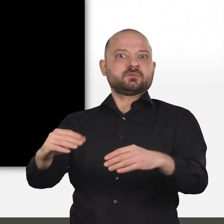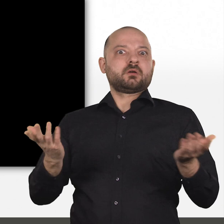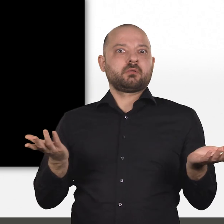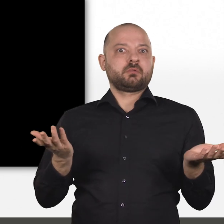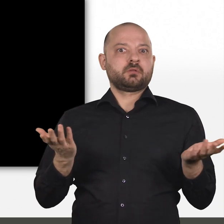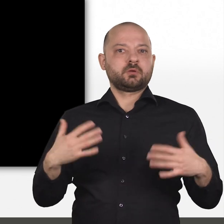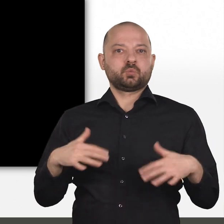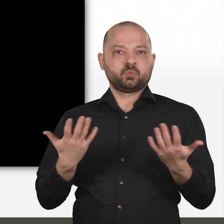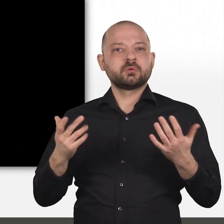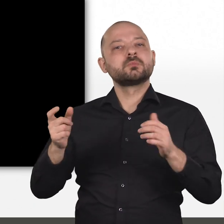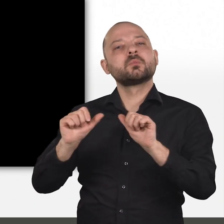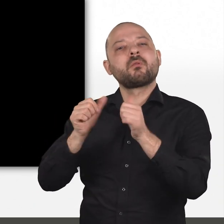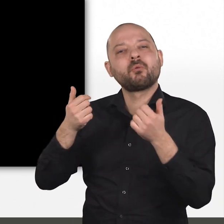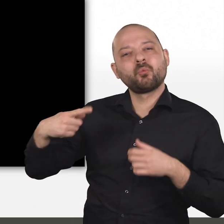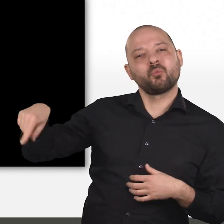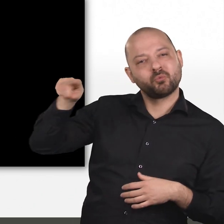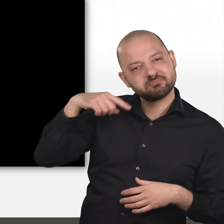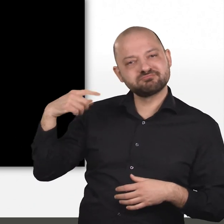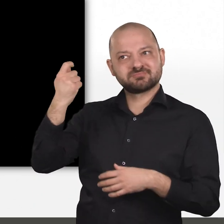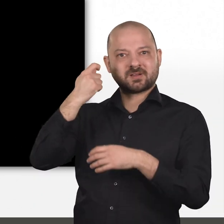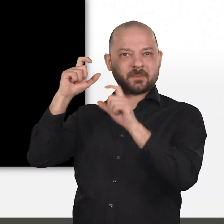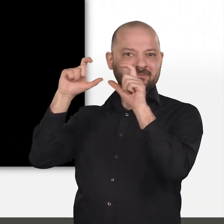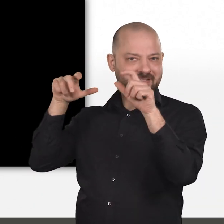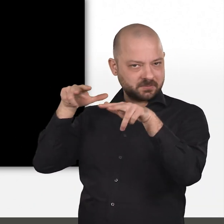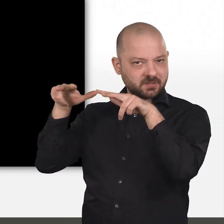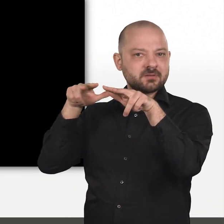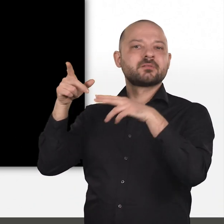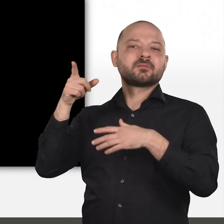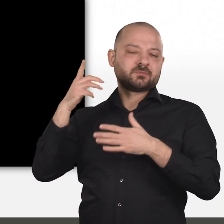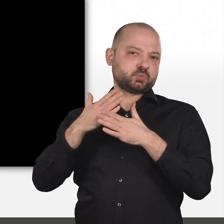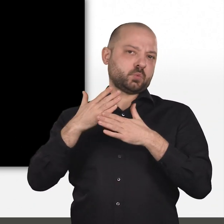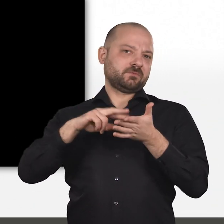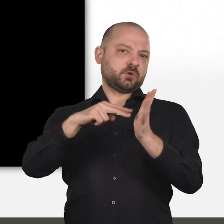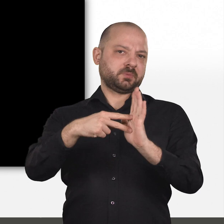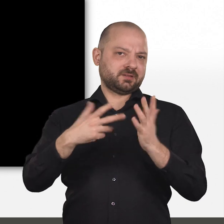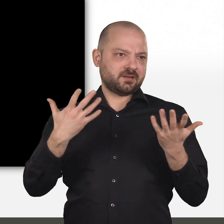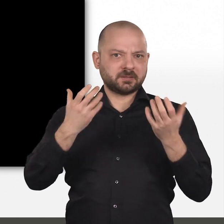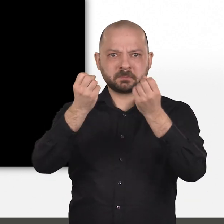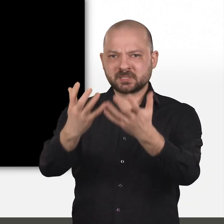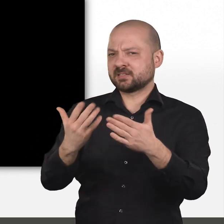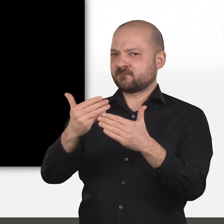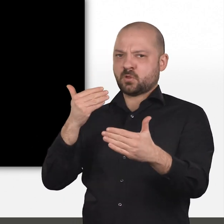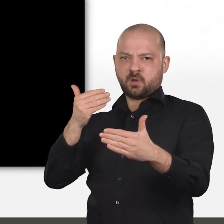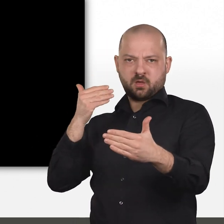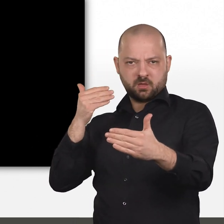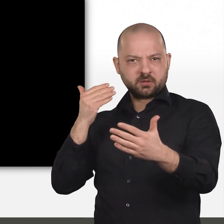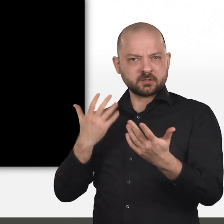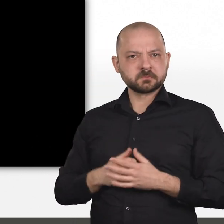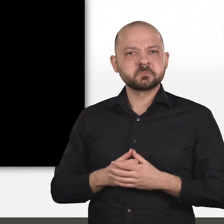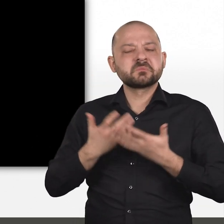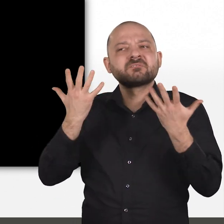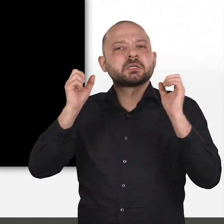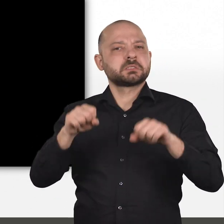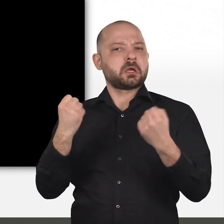Stromausfall im Krankenhaus. Zum Glück können sich die Betreiber kritischer Infrastrukturen für den Ernstfall wappnen.